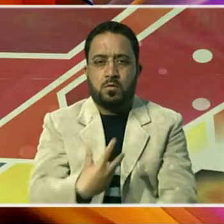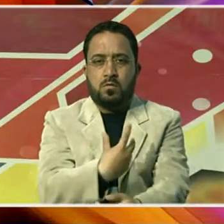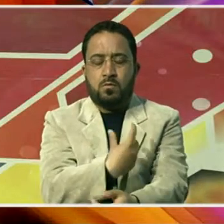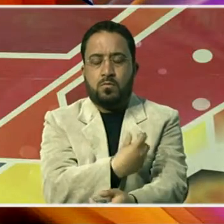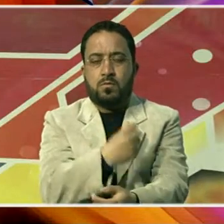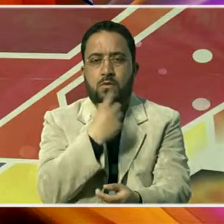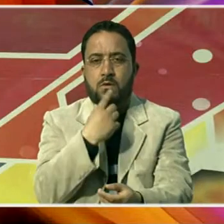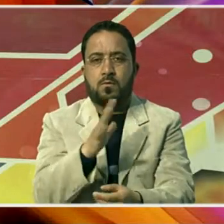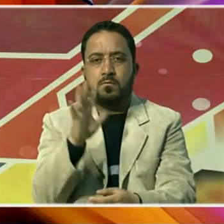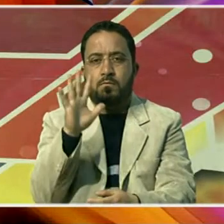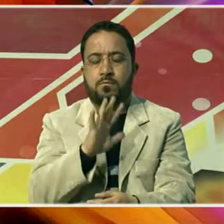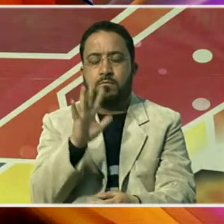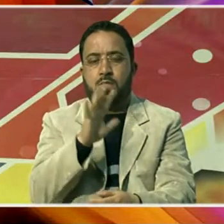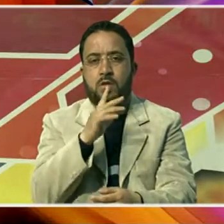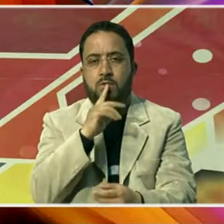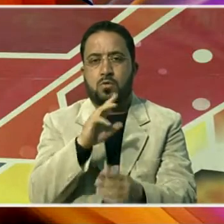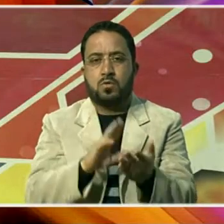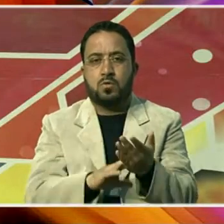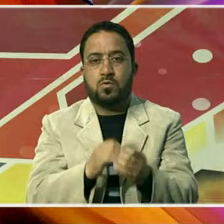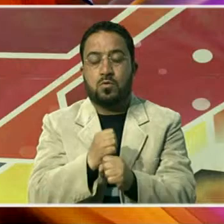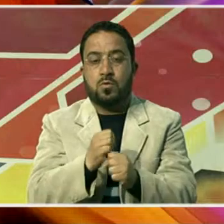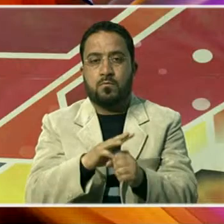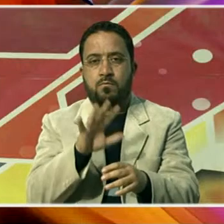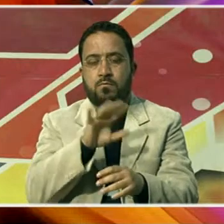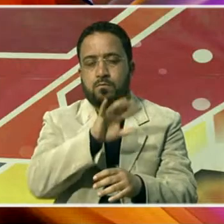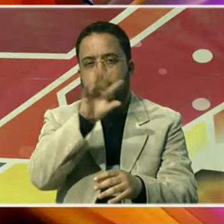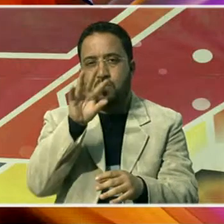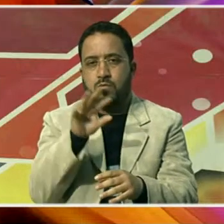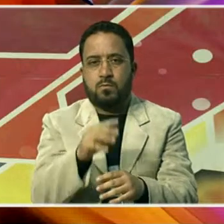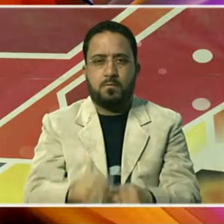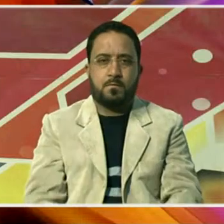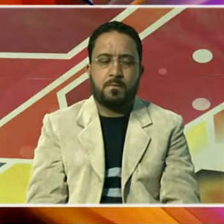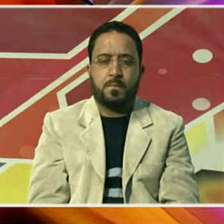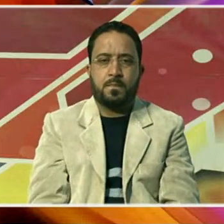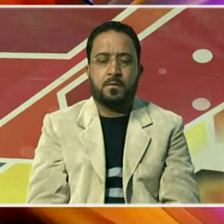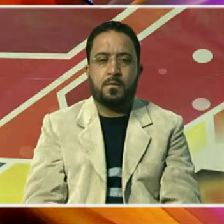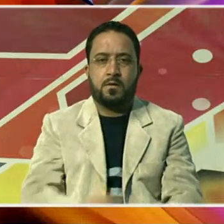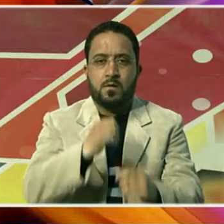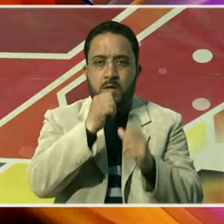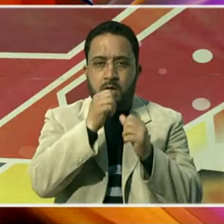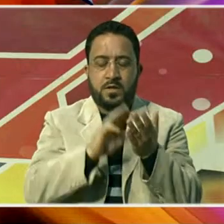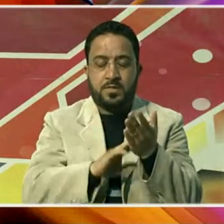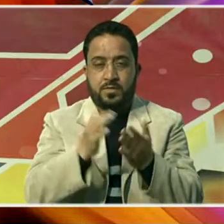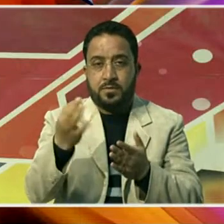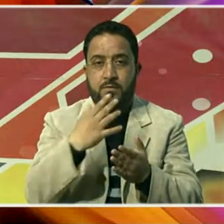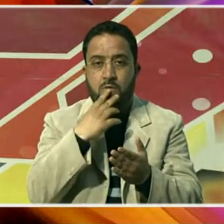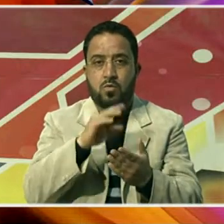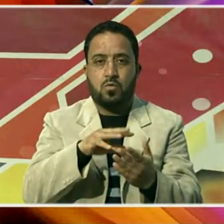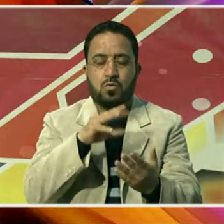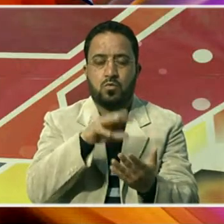پانچ رکھی حکمت عملی کو مؤثر طور پر نافذ کرنا ہوگا